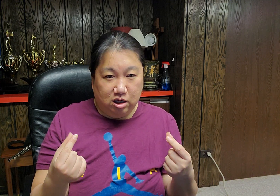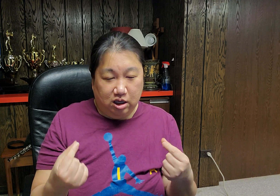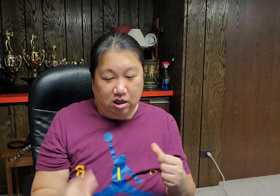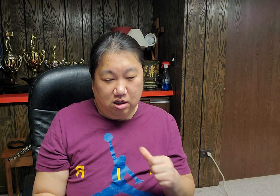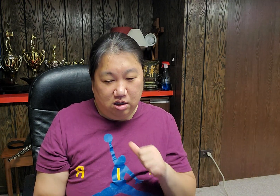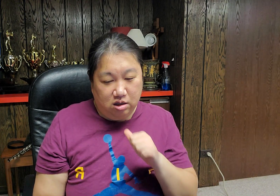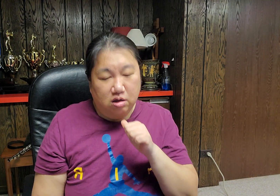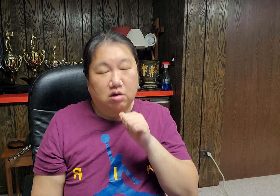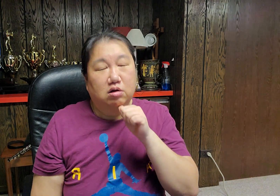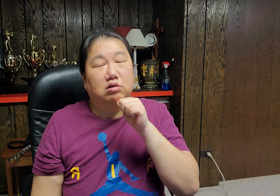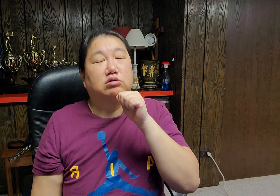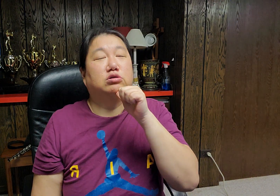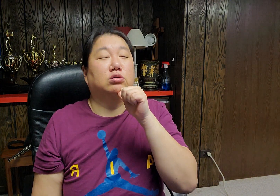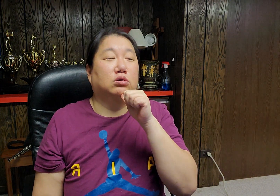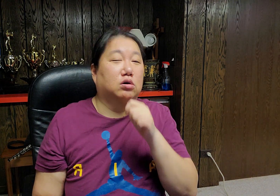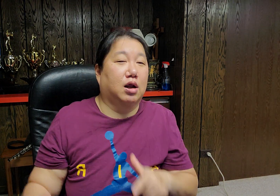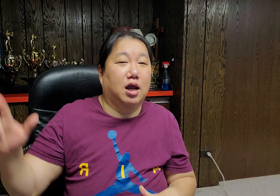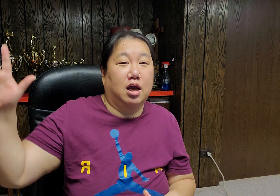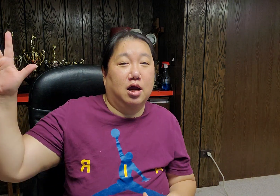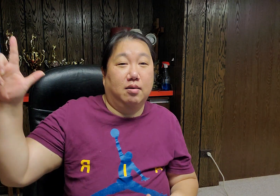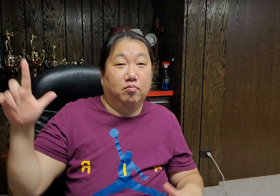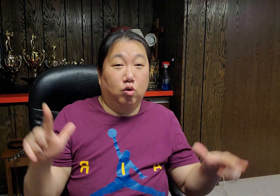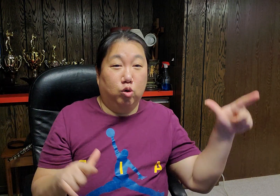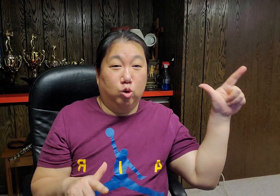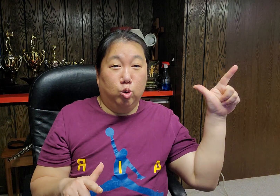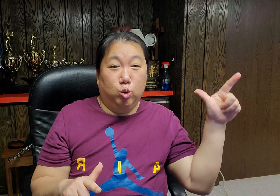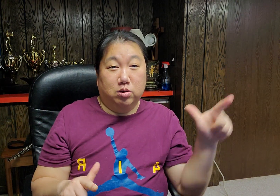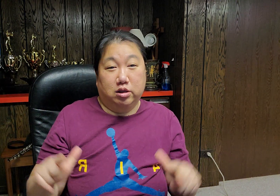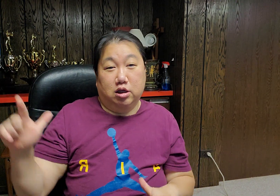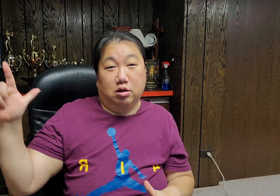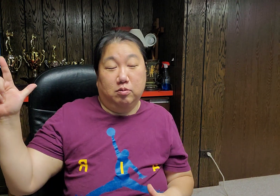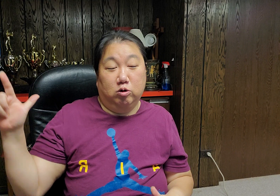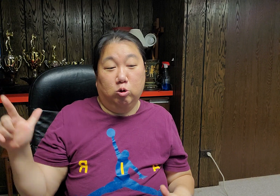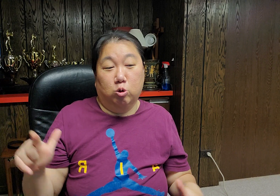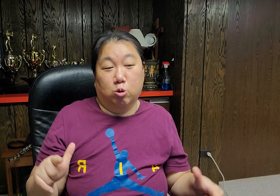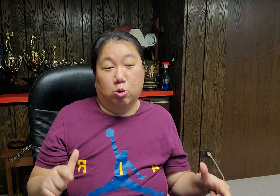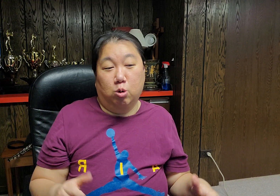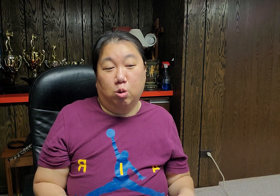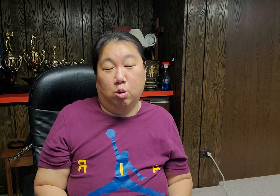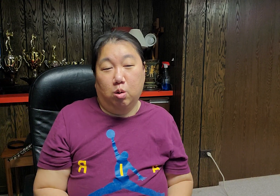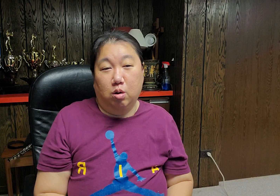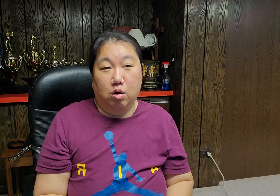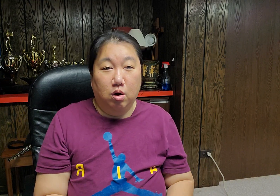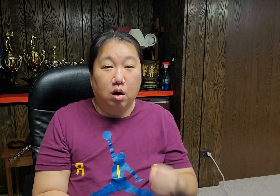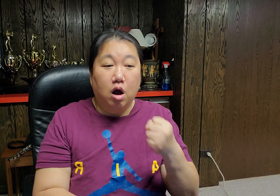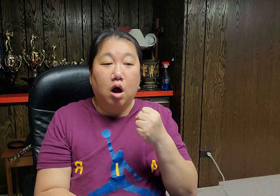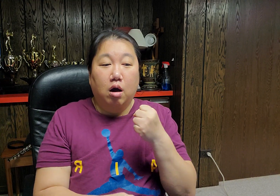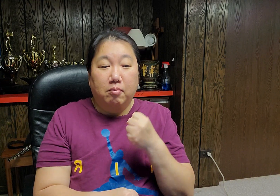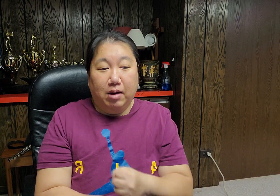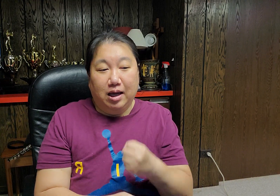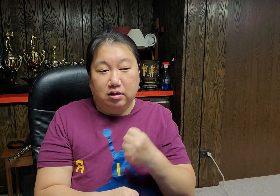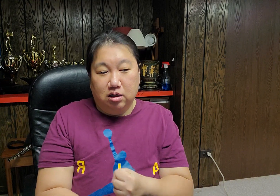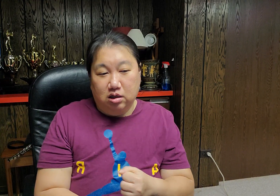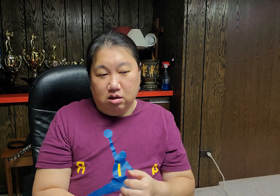이렇게 초라한 모습으로 만들어